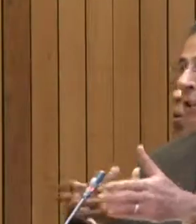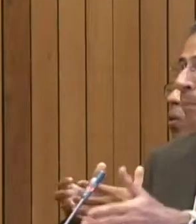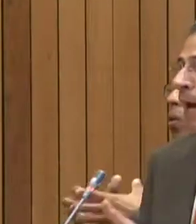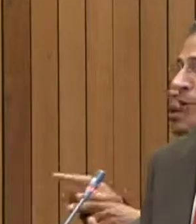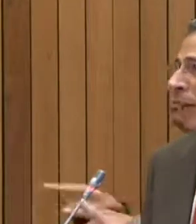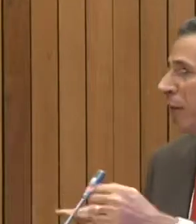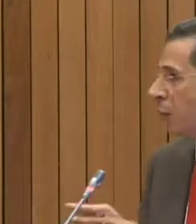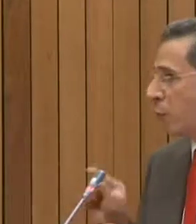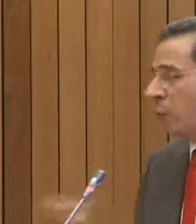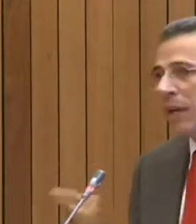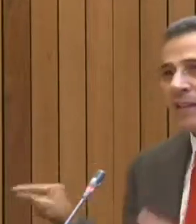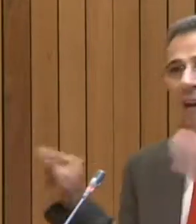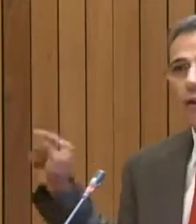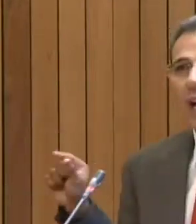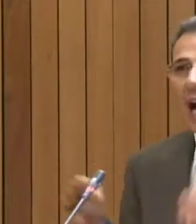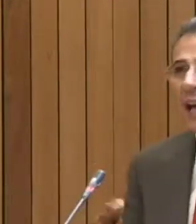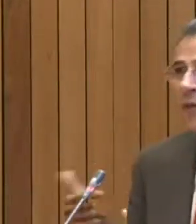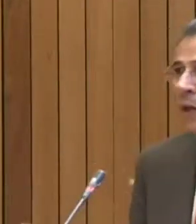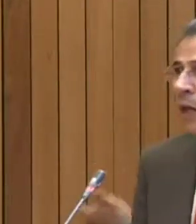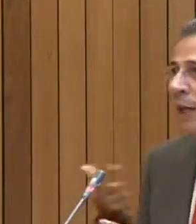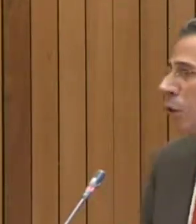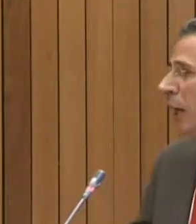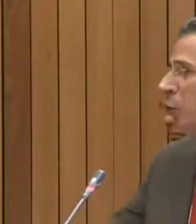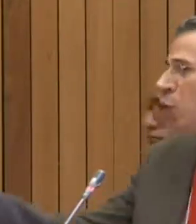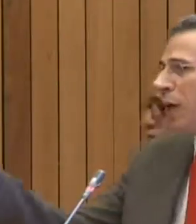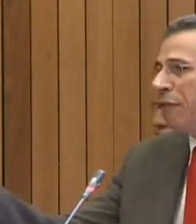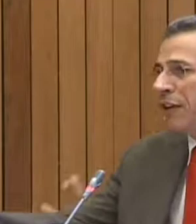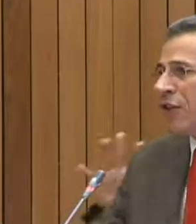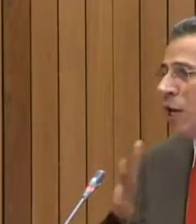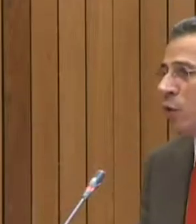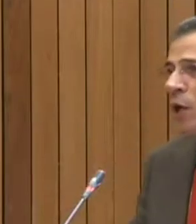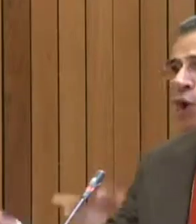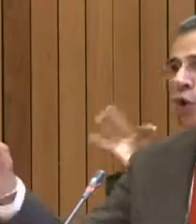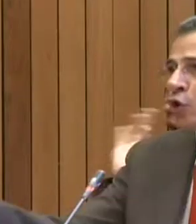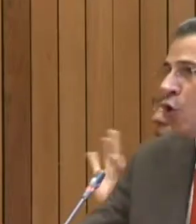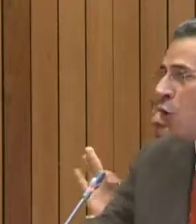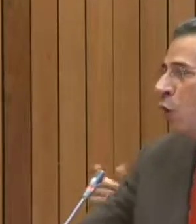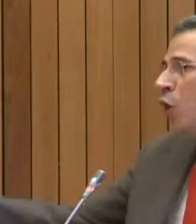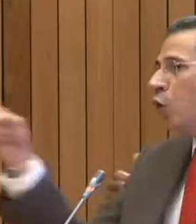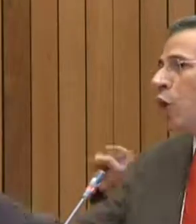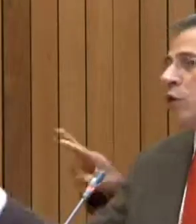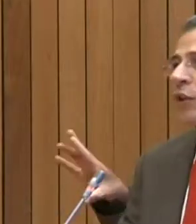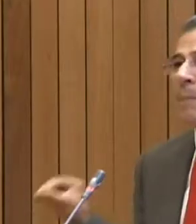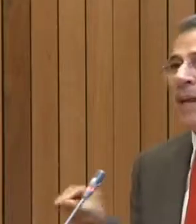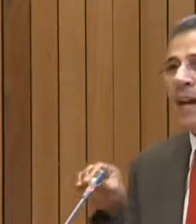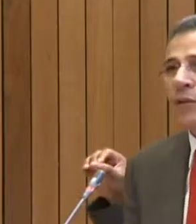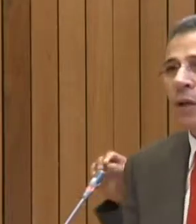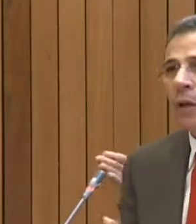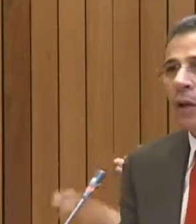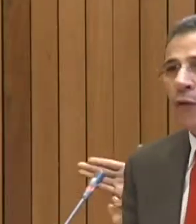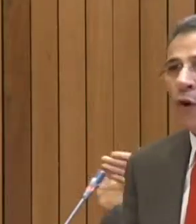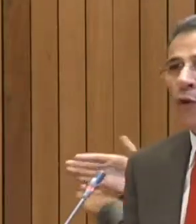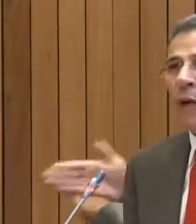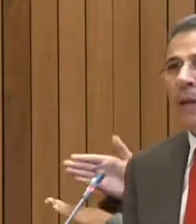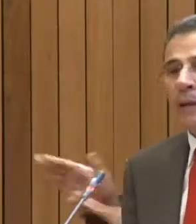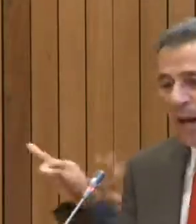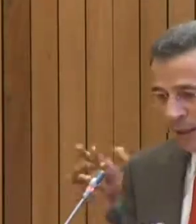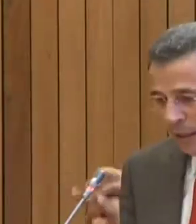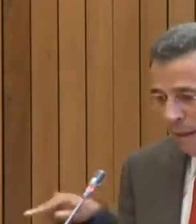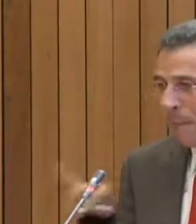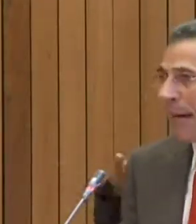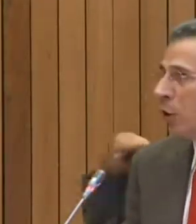daqueles que prestam serviços, serviços gerais, que nos ajudam no cafezinho, no suco, nos nossos gabinetes, que foram